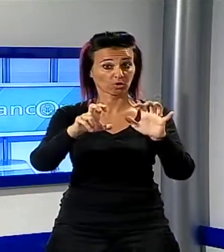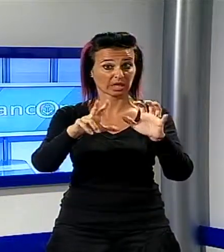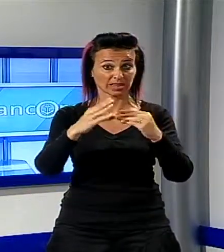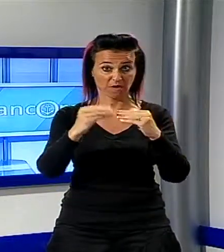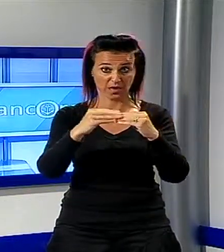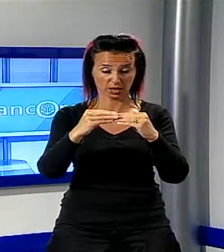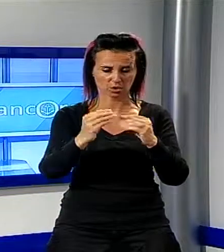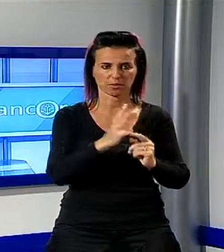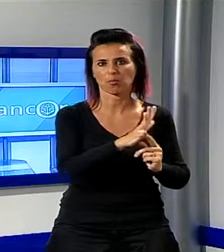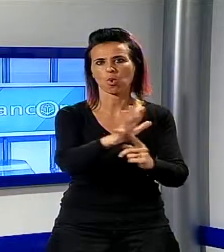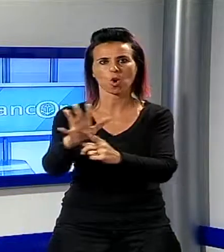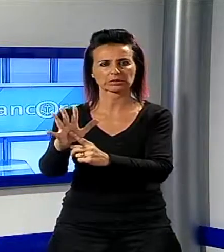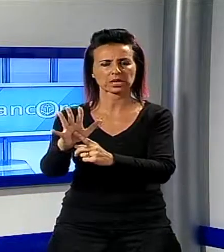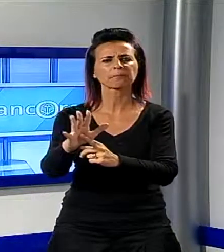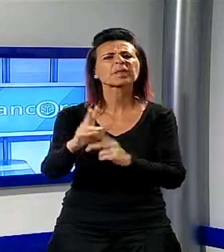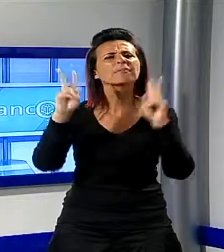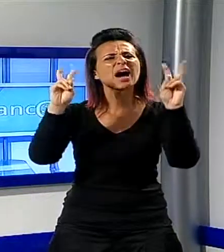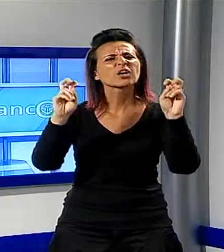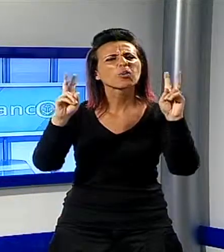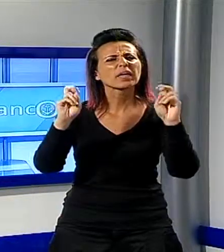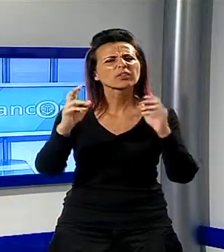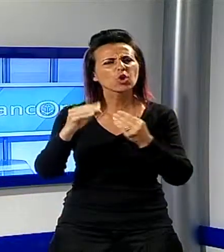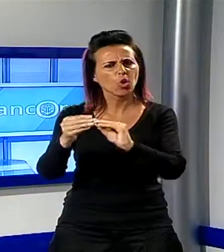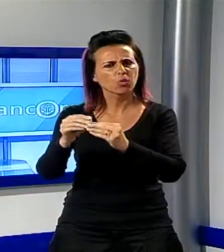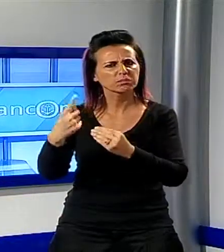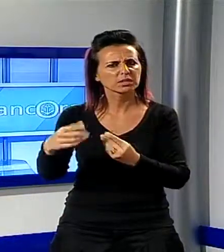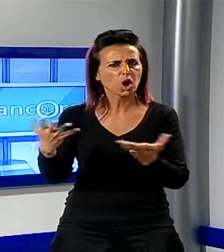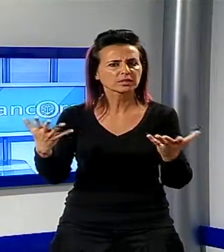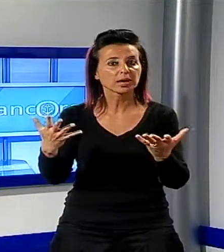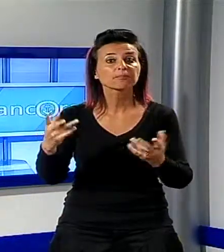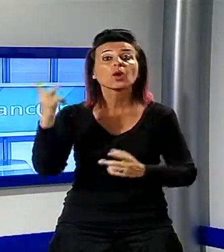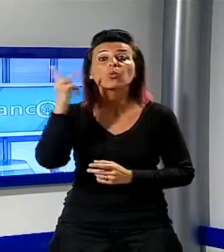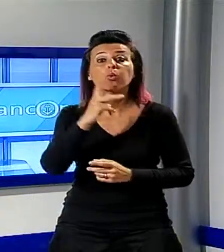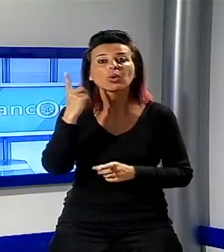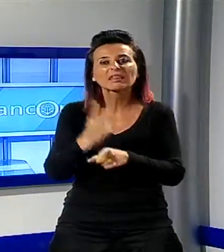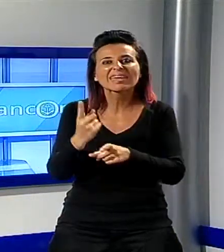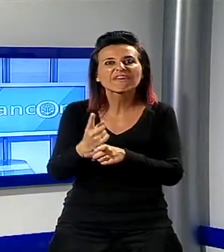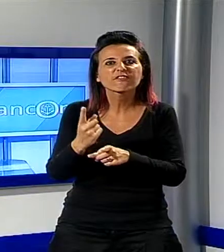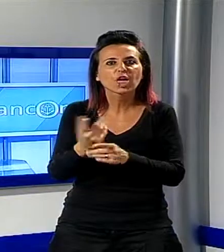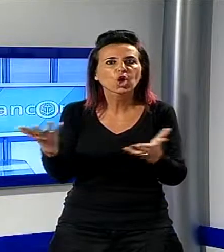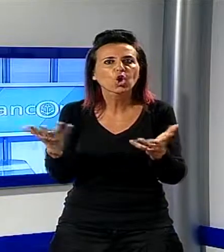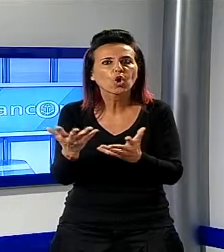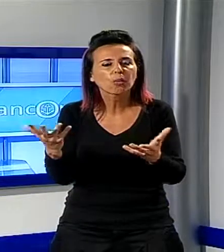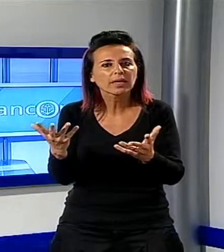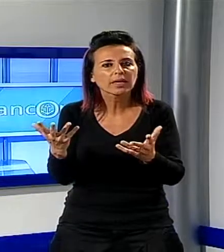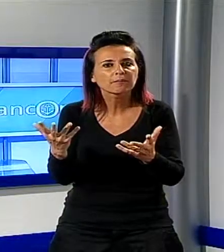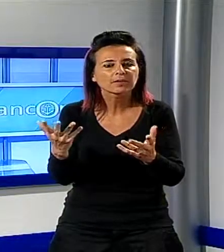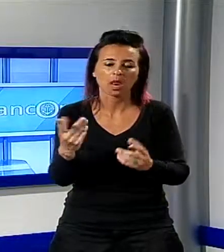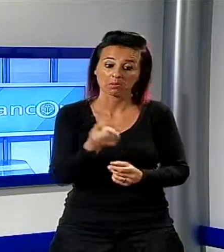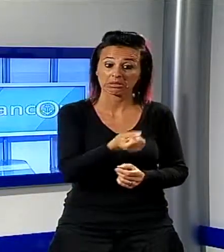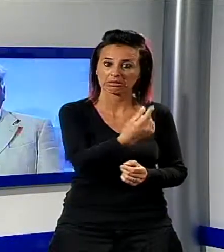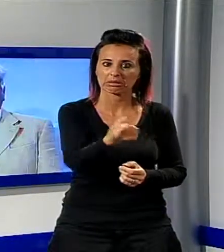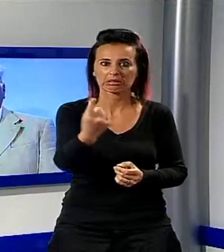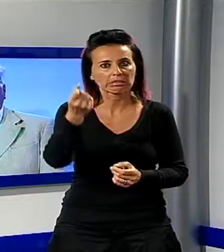pensano loro della città come dovrebbe essere Lucca. Tutte idee eccellenti ma forse quella che viene da San Pietro a Vico merita una